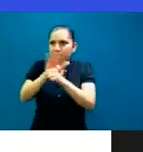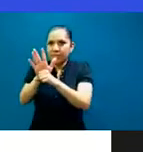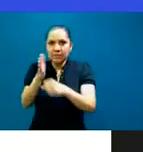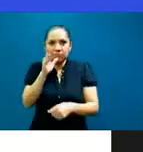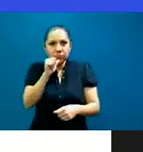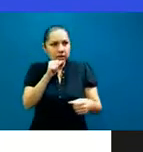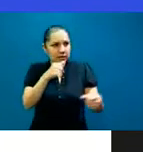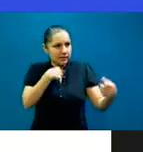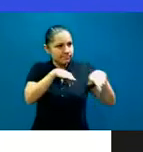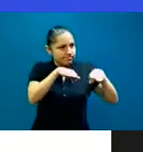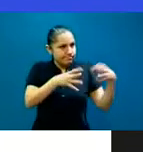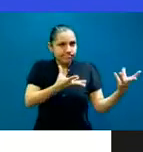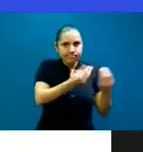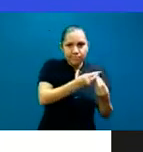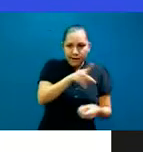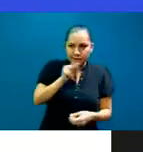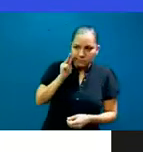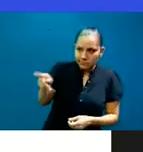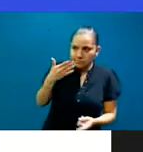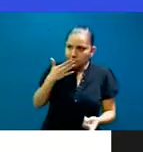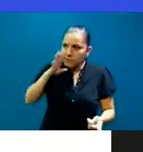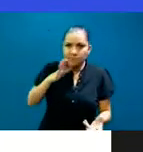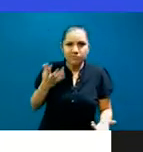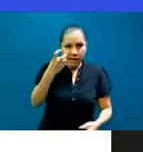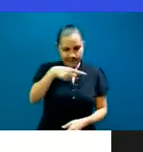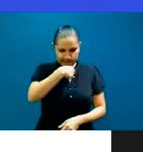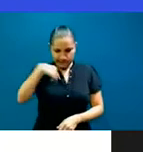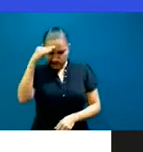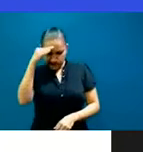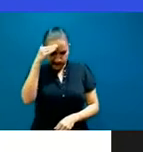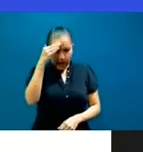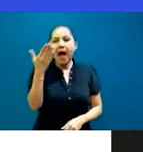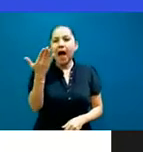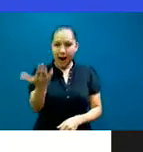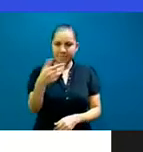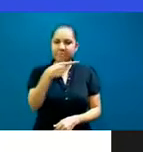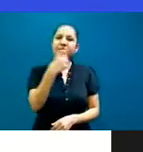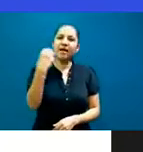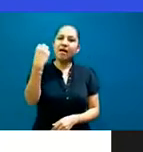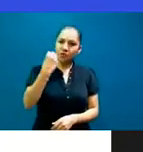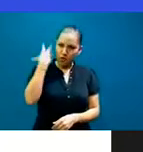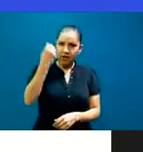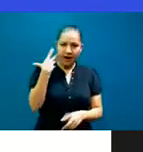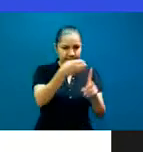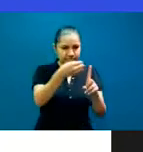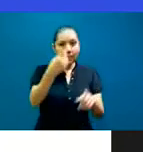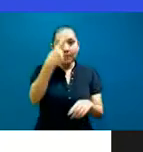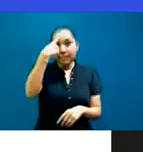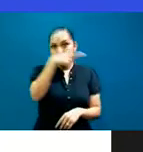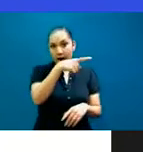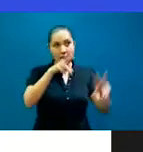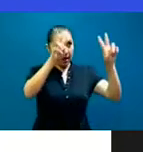que iba a ser como holística. Por un lado, temas importantes para el gremio, para toda la